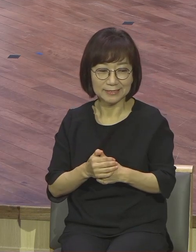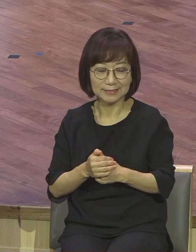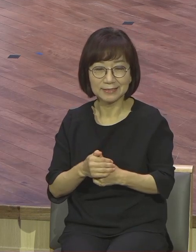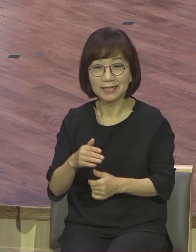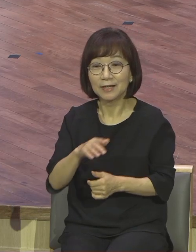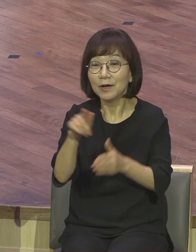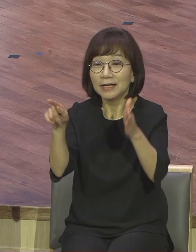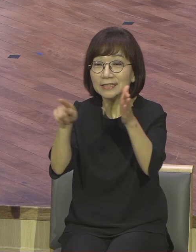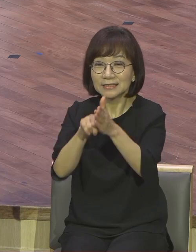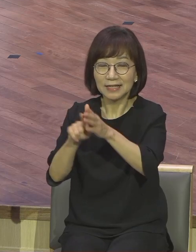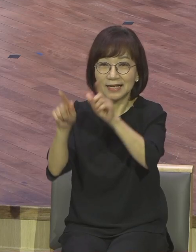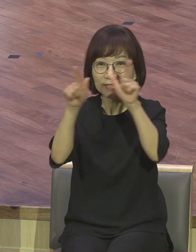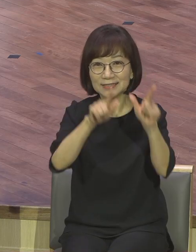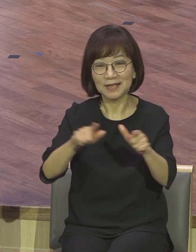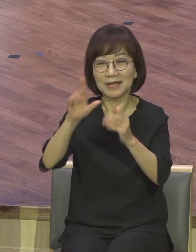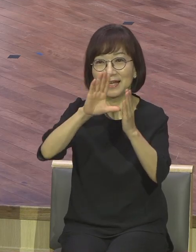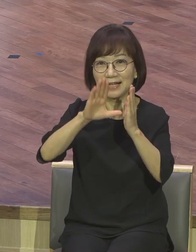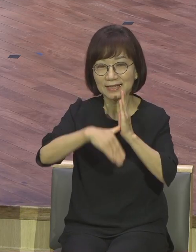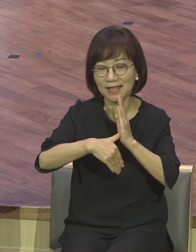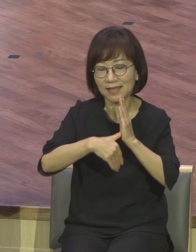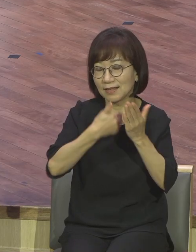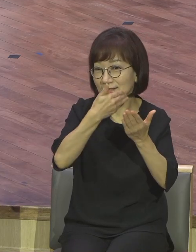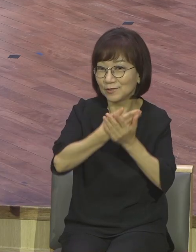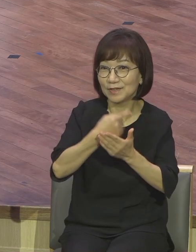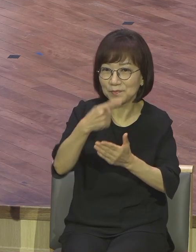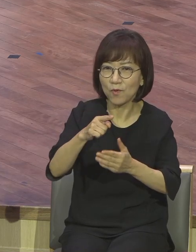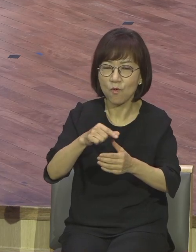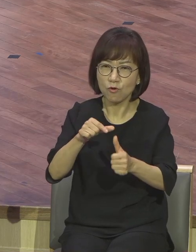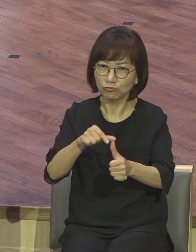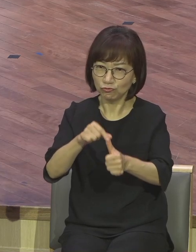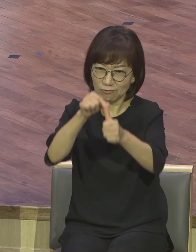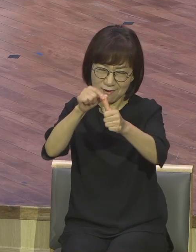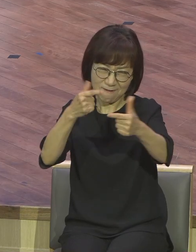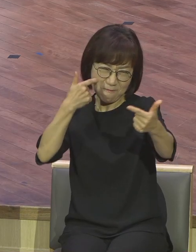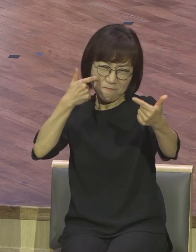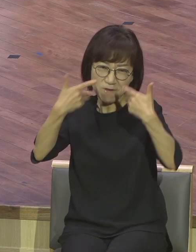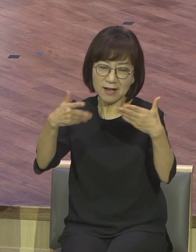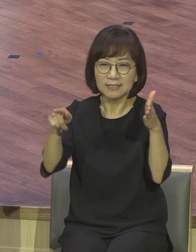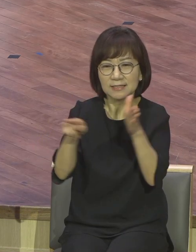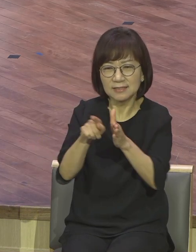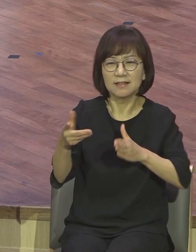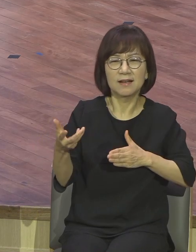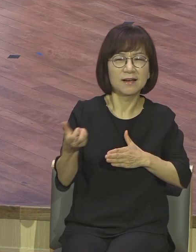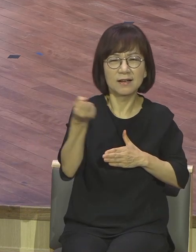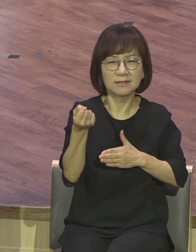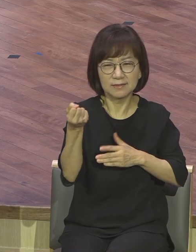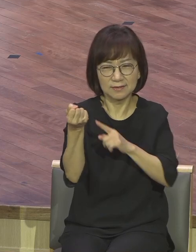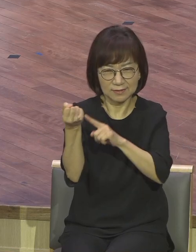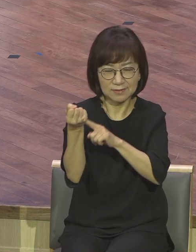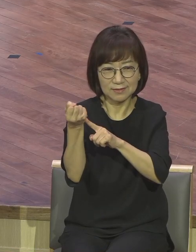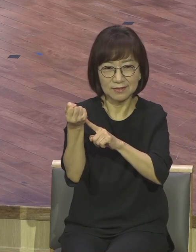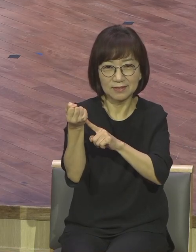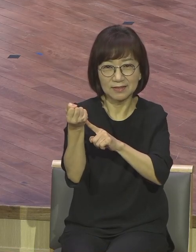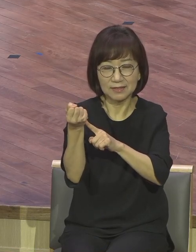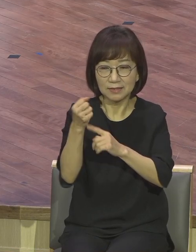구원에 대한 확신 이 확신 부분이 중요합니다. 나 구원받았다.